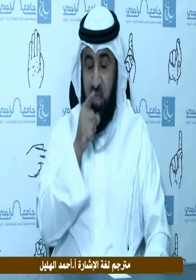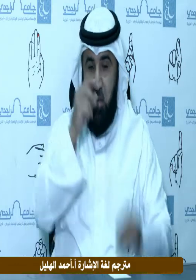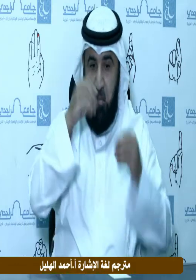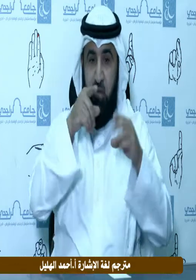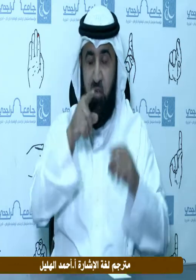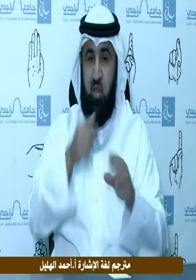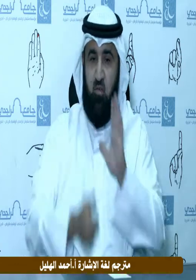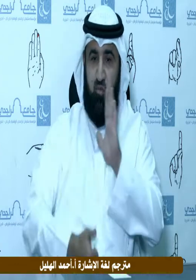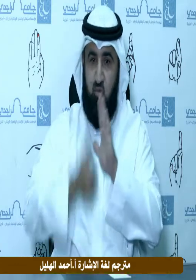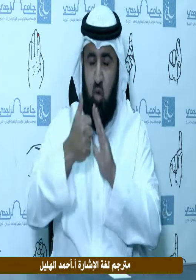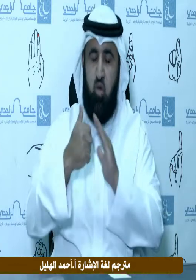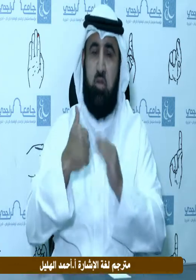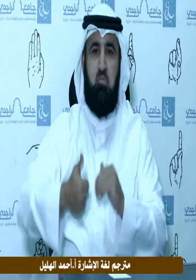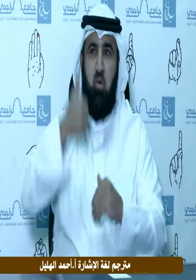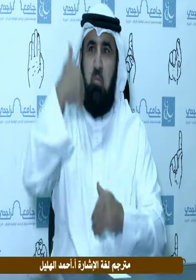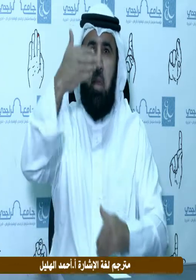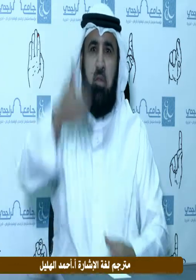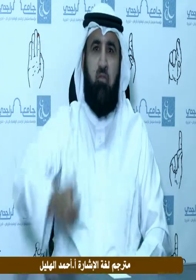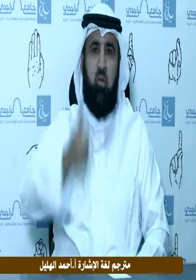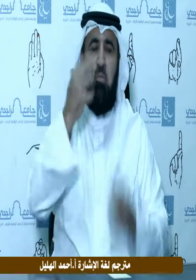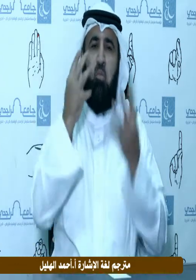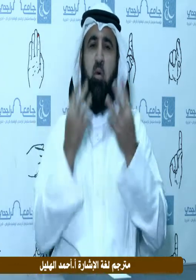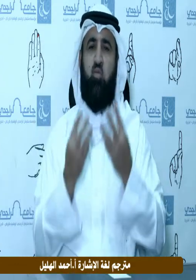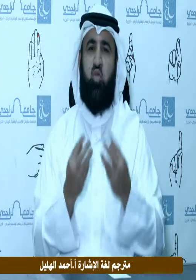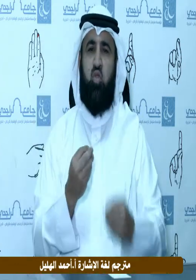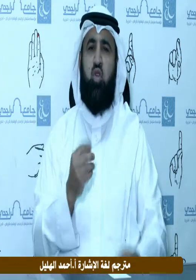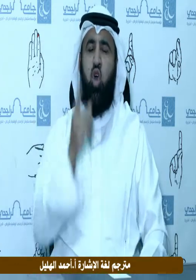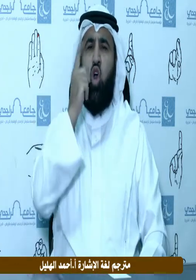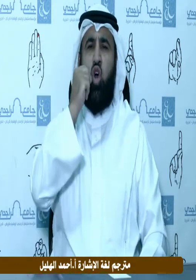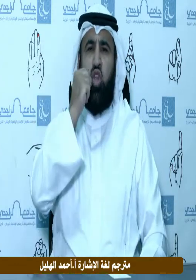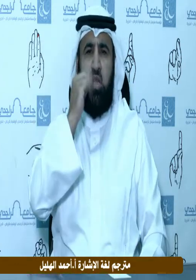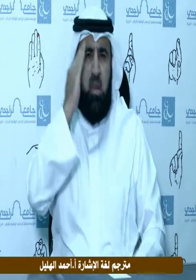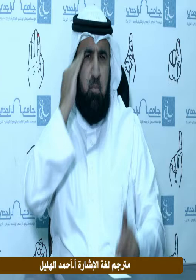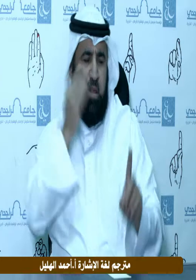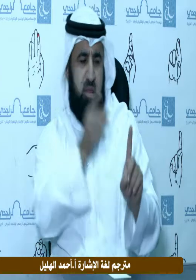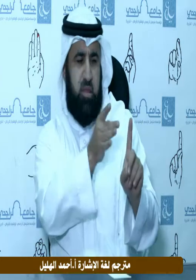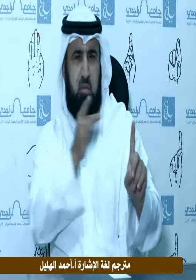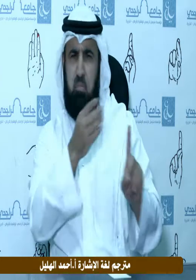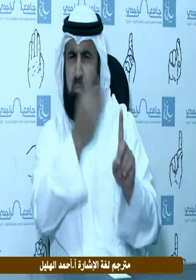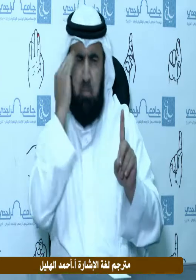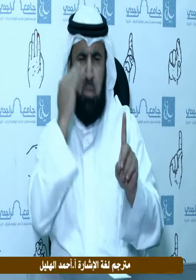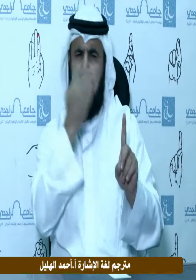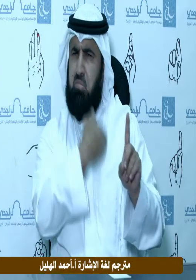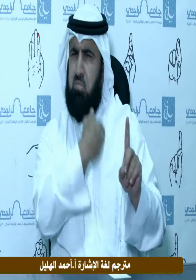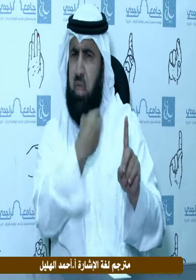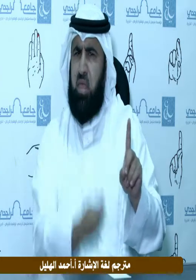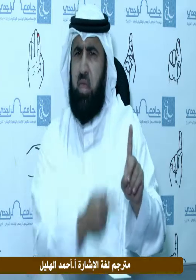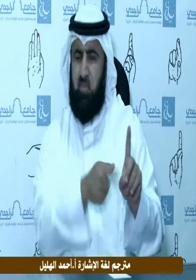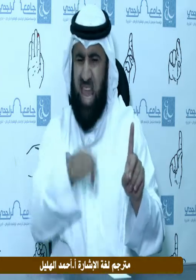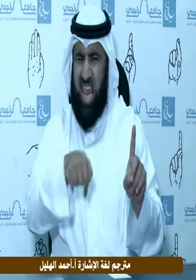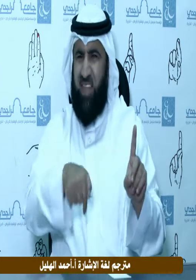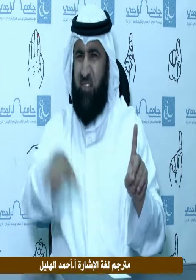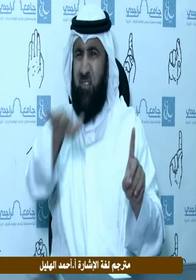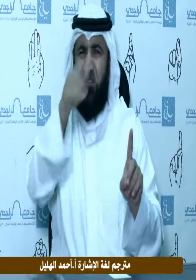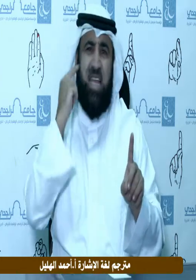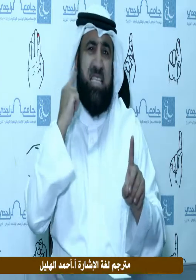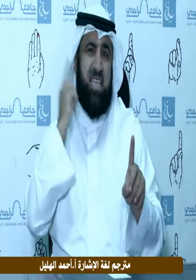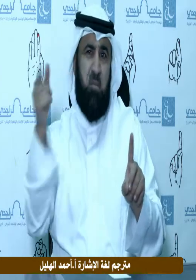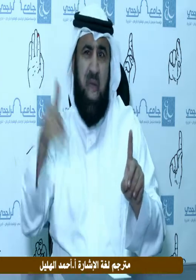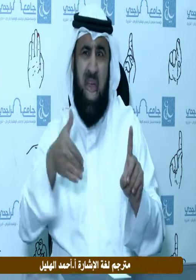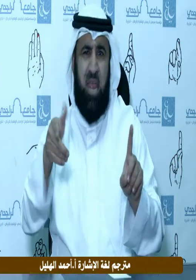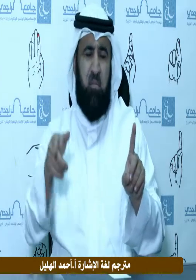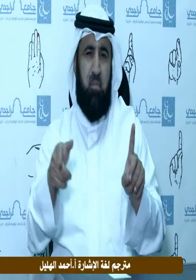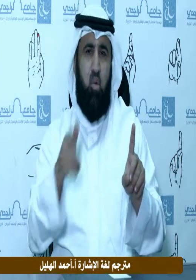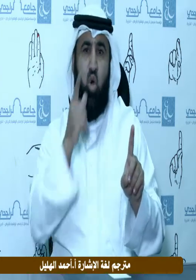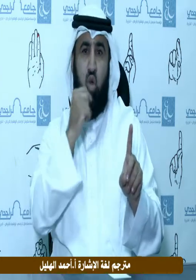التوفيق حليف لغما تقدم شاب لفتاة طيبة في هذا الزمن الذي نعيشه اليوم